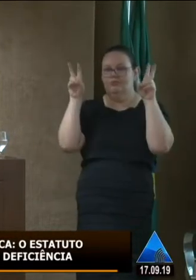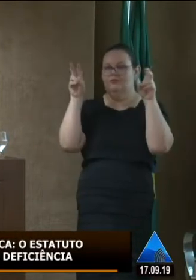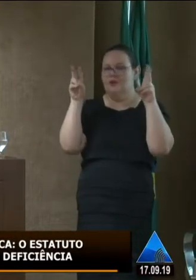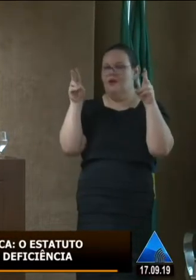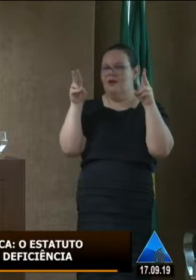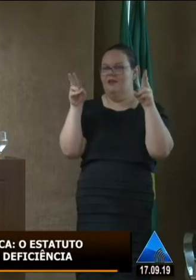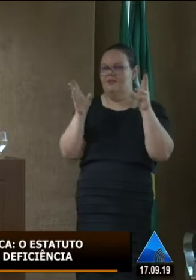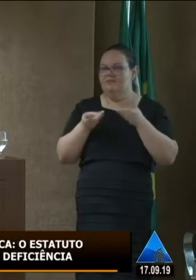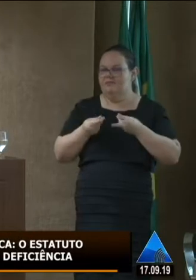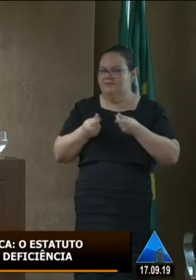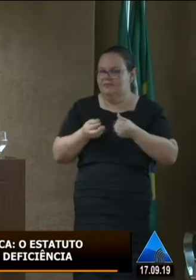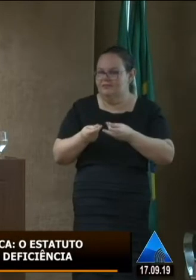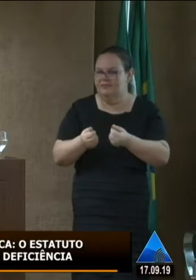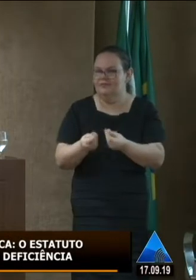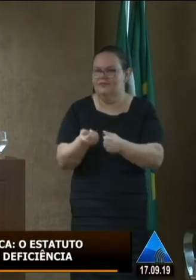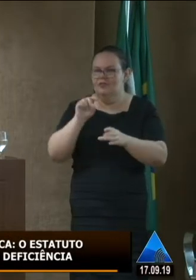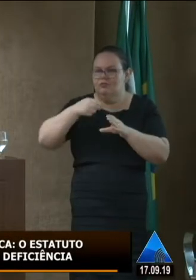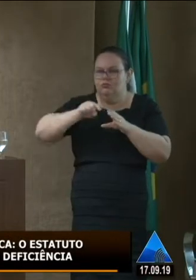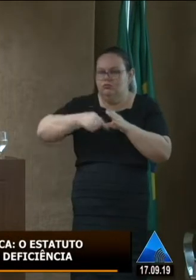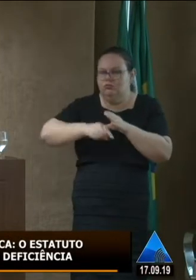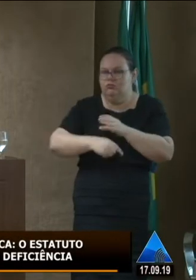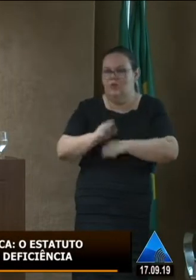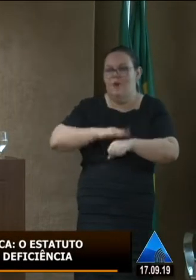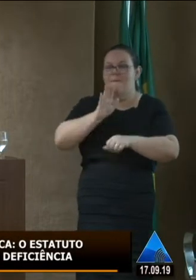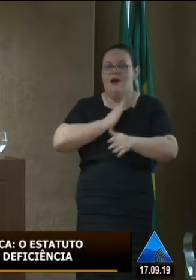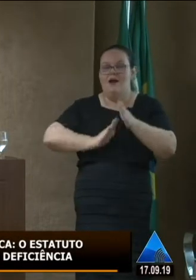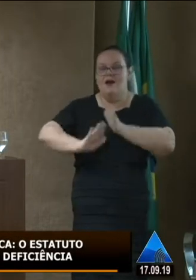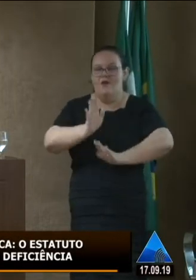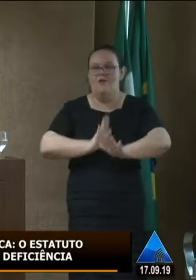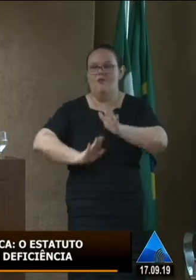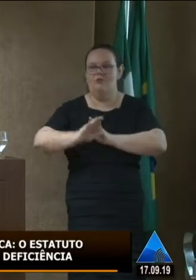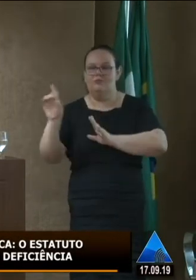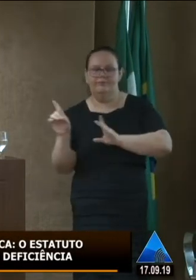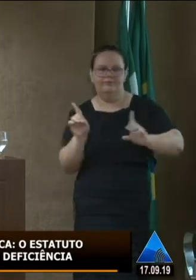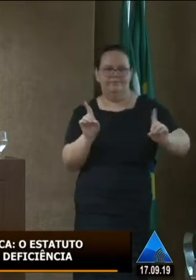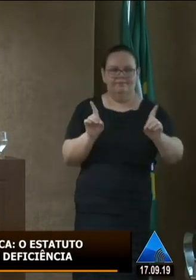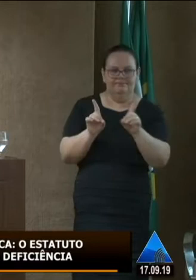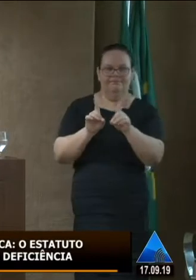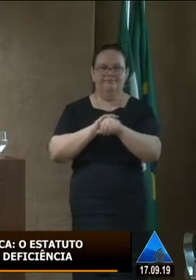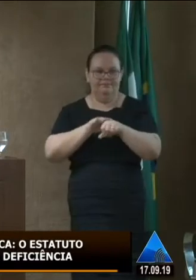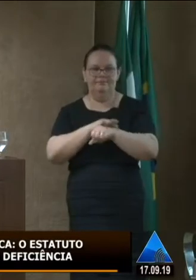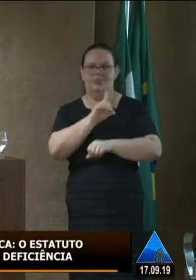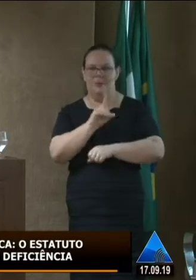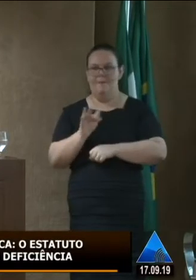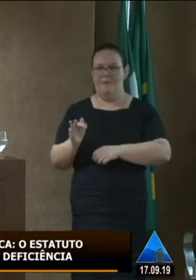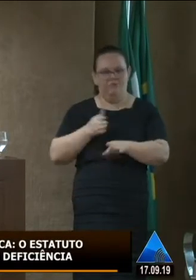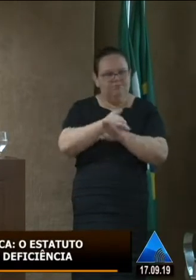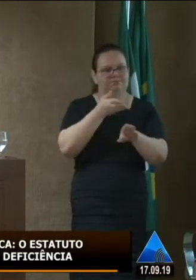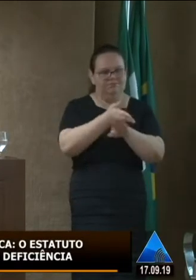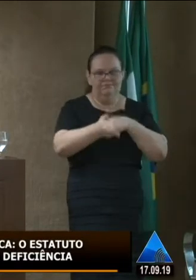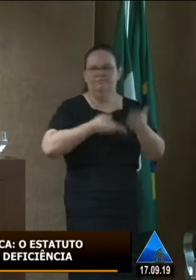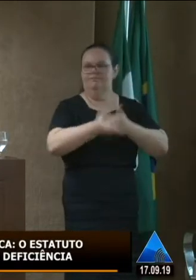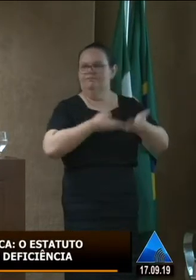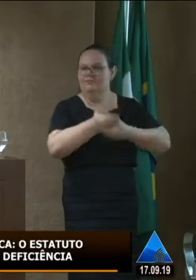merece talvez um aprofundamento mais cuidadoso e a gente se coloca à sua disposição enquanto rede federal para contribuir nela como também